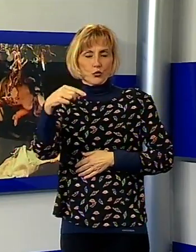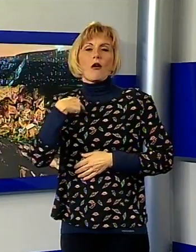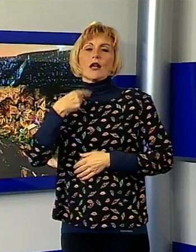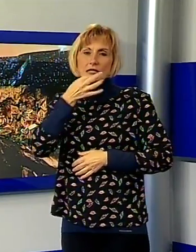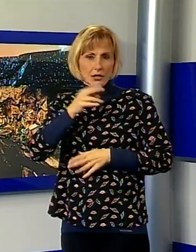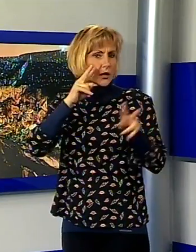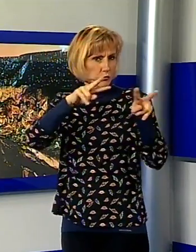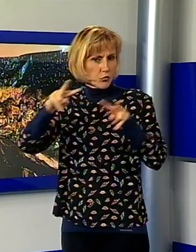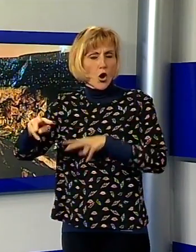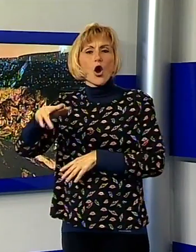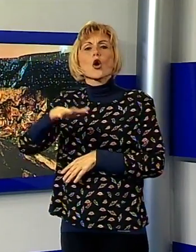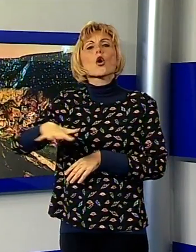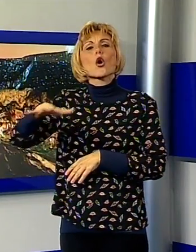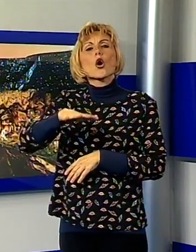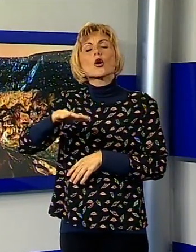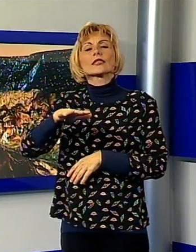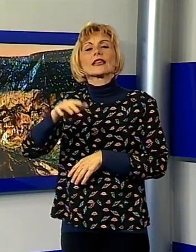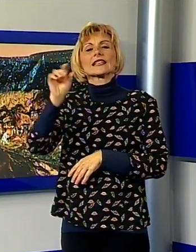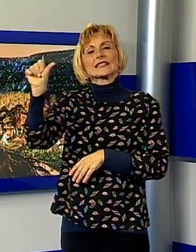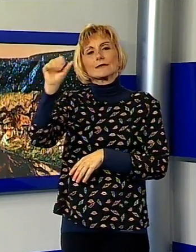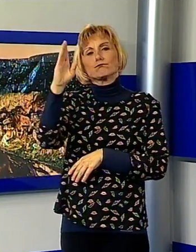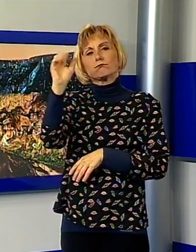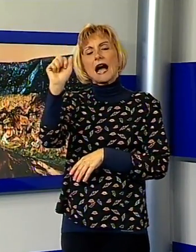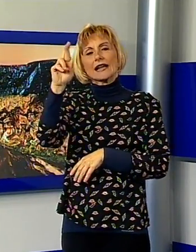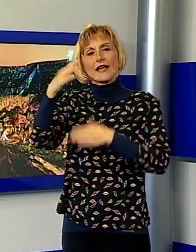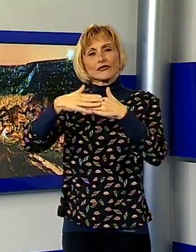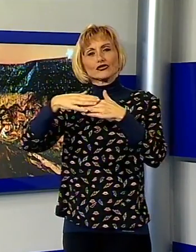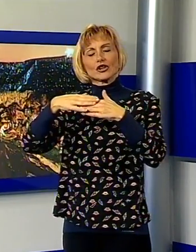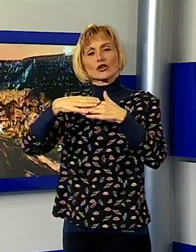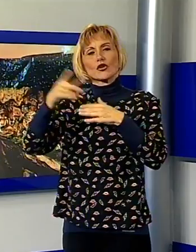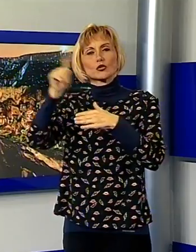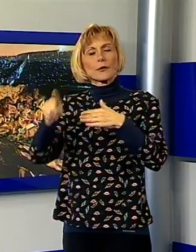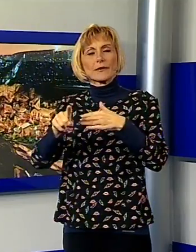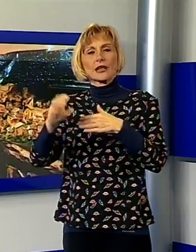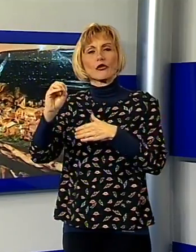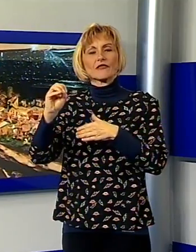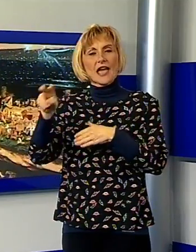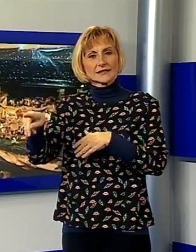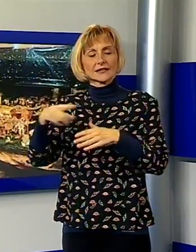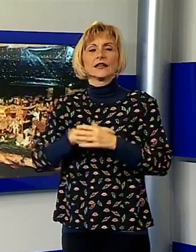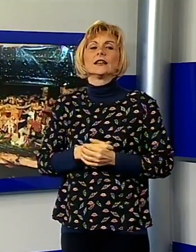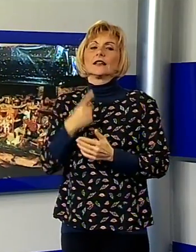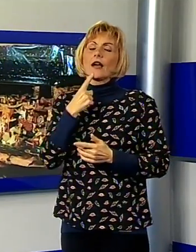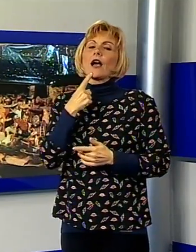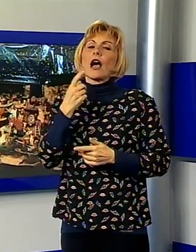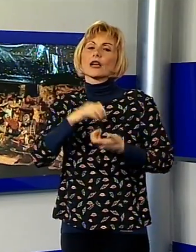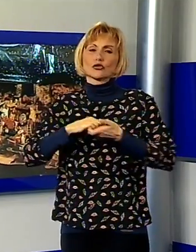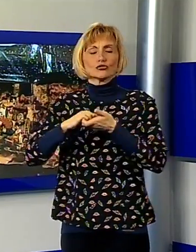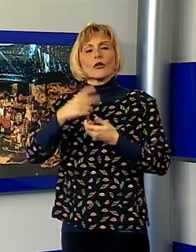accanto all'OVS e l'Associazione Nazionale Presepisti ha annunciato che assegnerà un riconoscimento al promettente